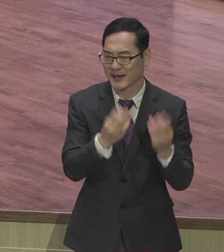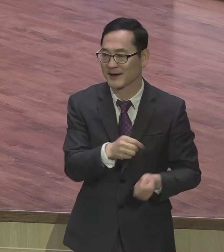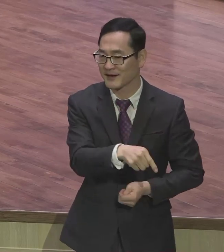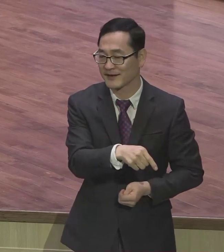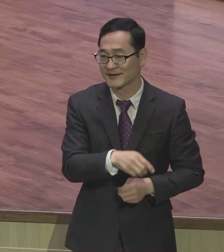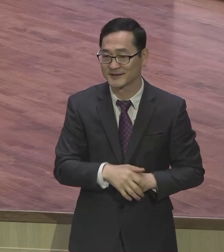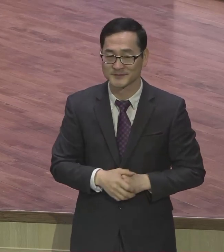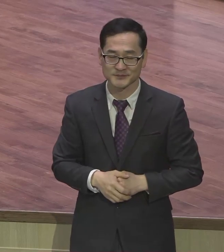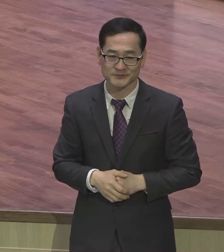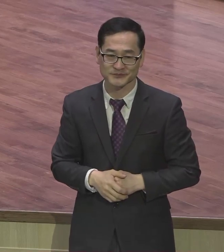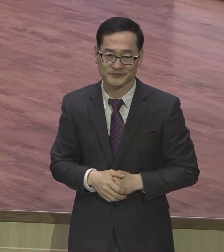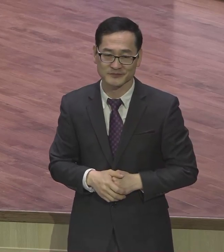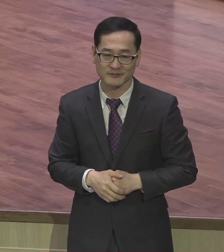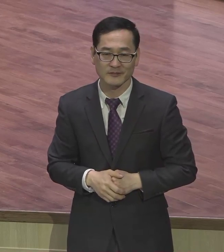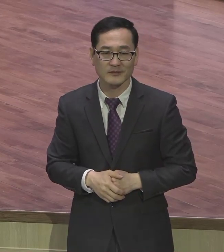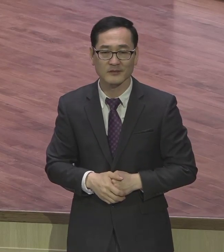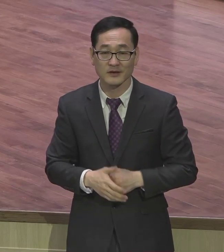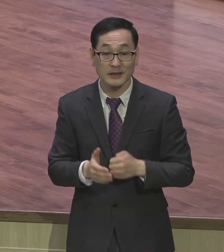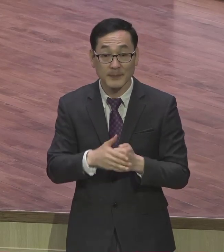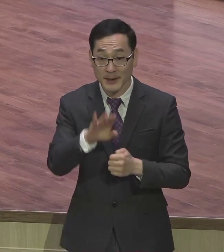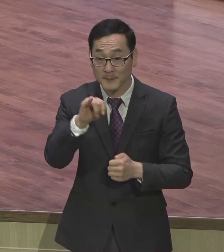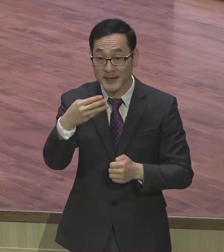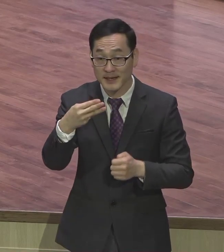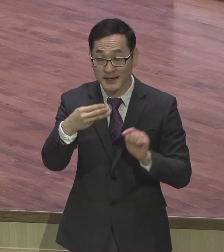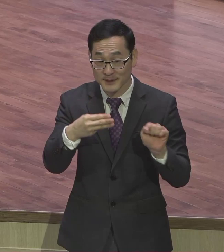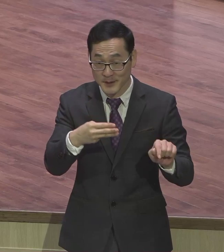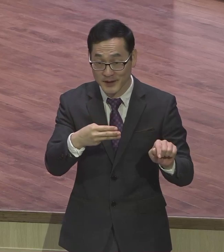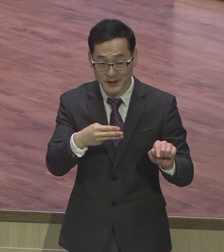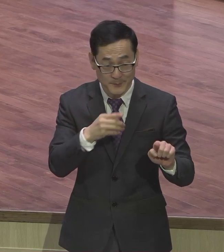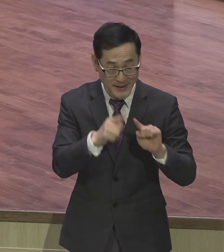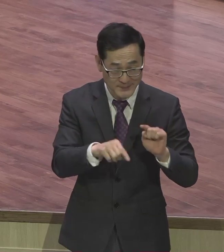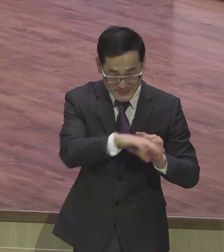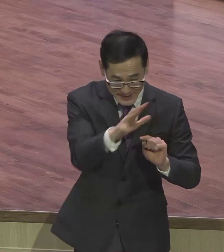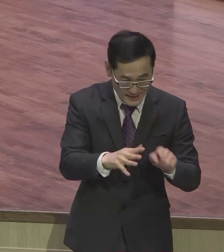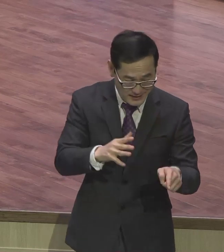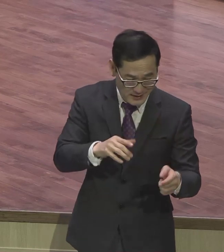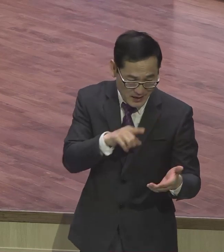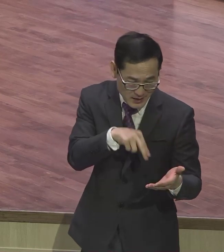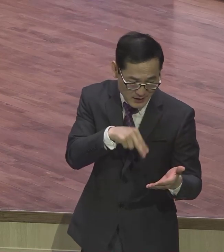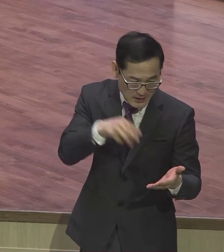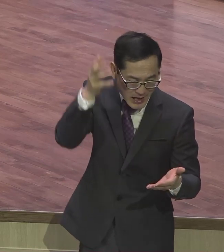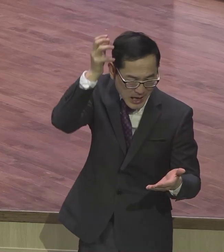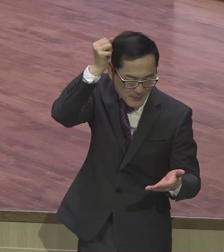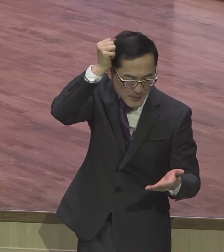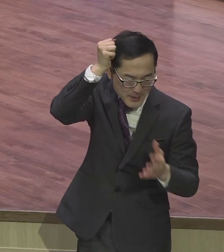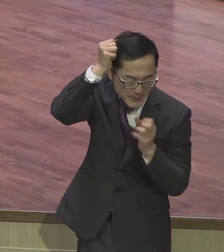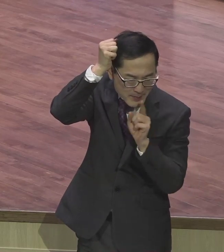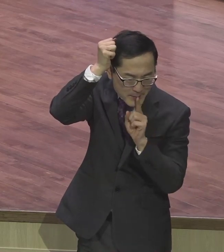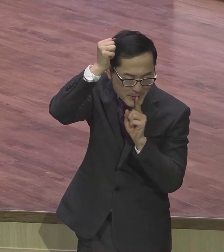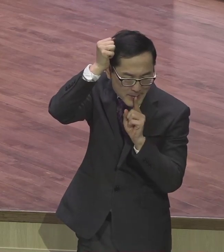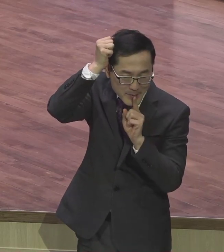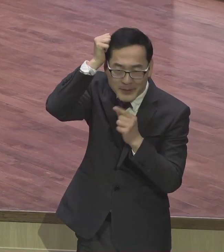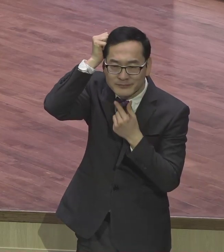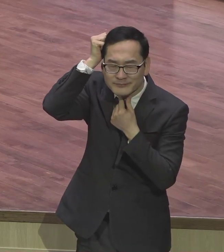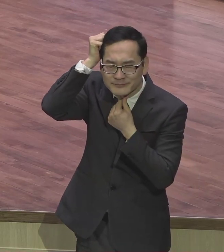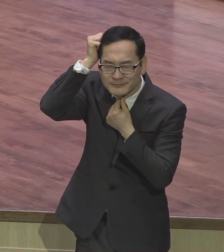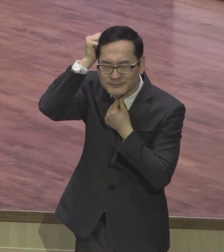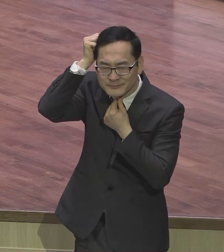아예 빌리포 말씀을 말이죠 이걸 막 그냥 통째로 다 감성해 버리고 싶은 마음